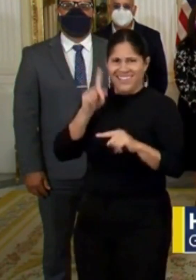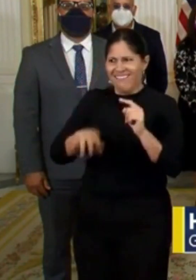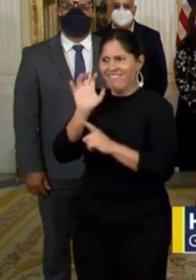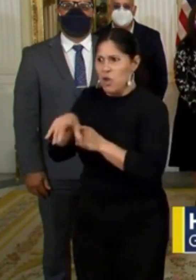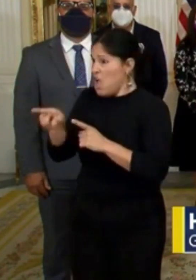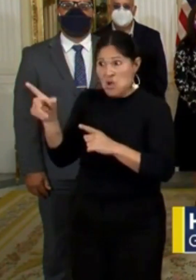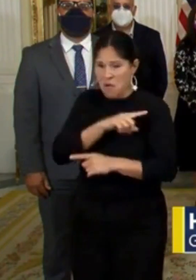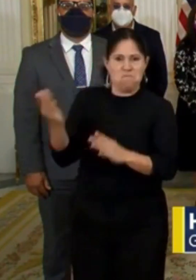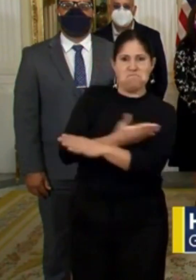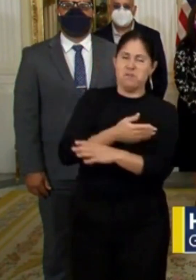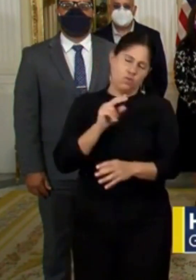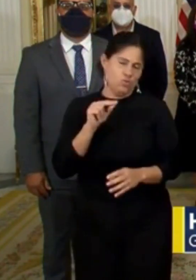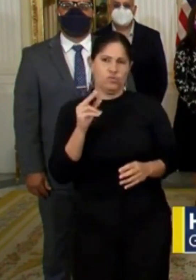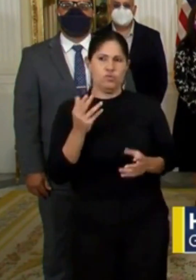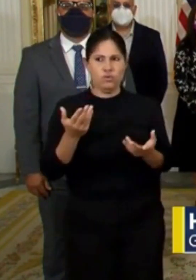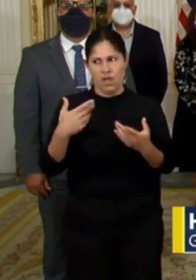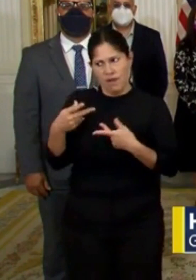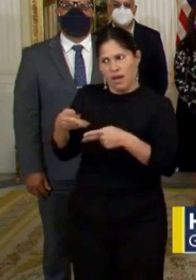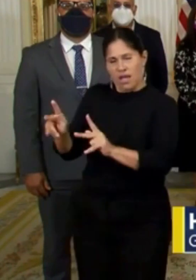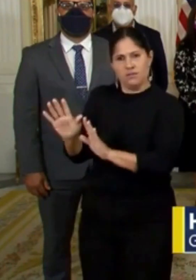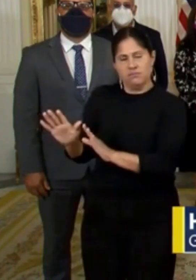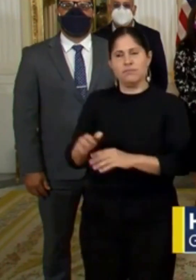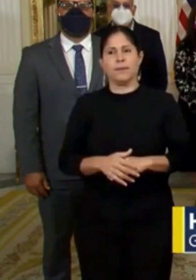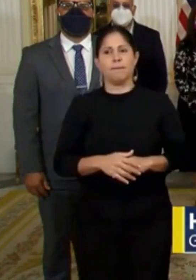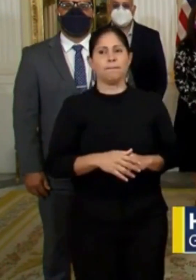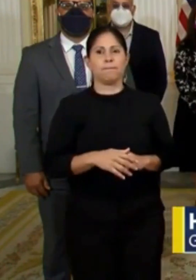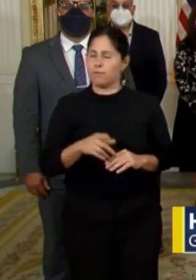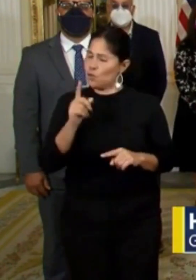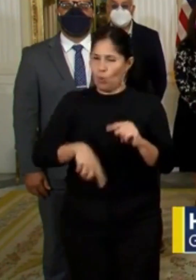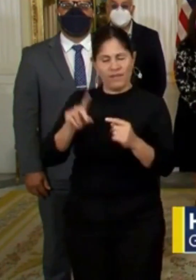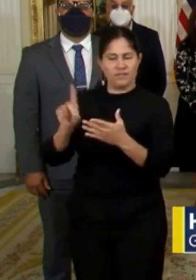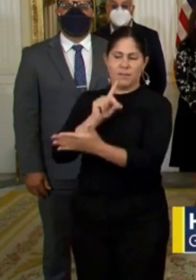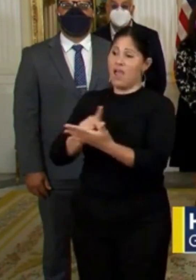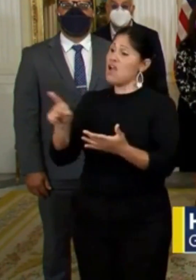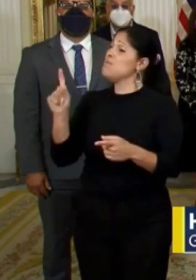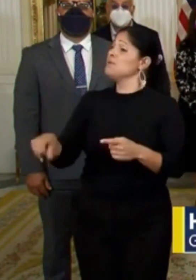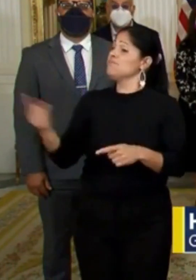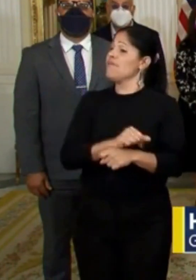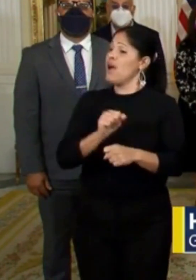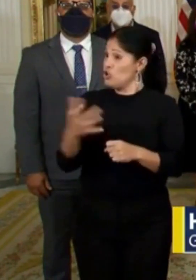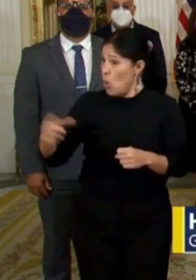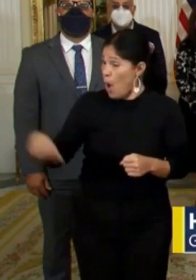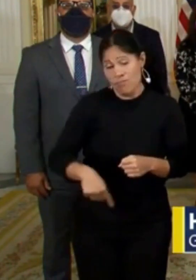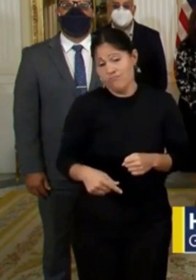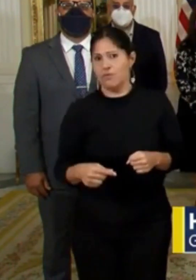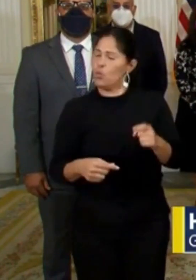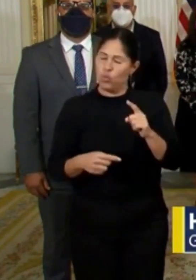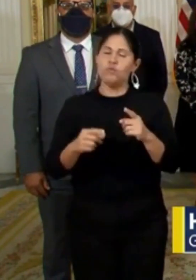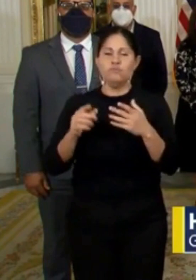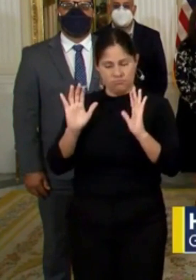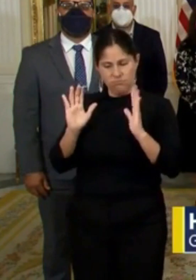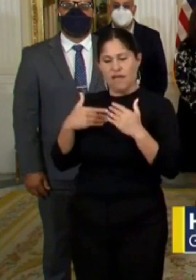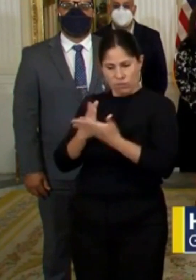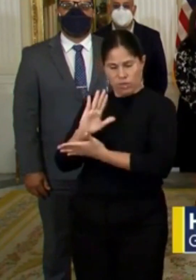una querella, testificar o intentar testificar en un procedimiento relacionado a estos. De otra parte,